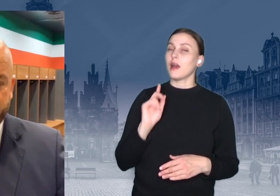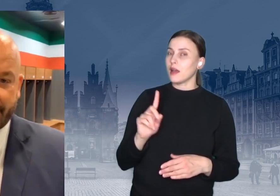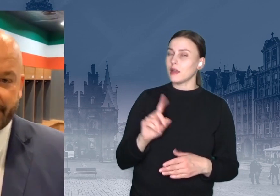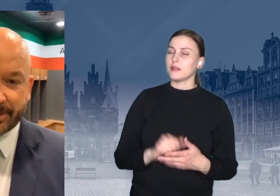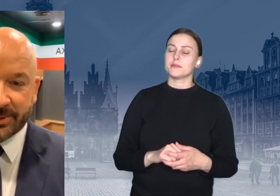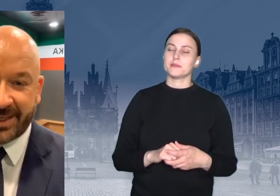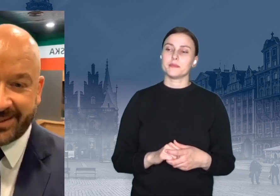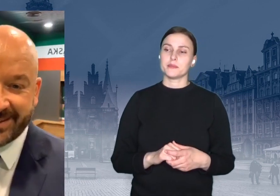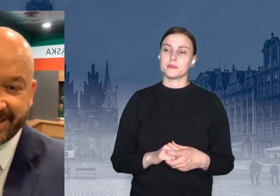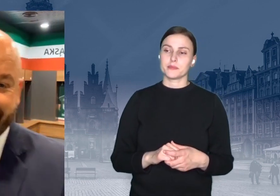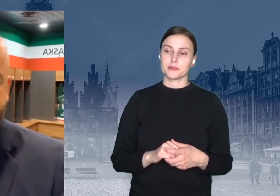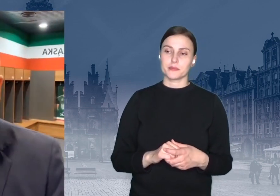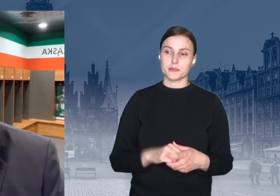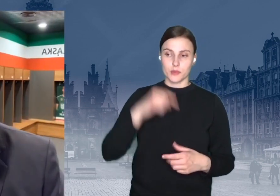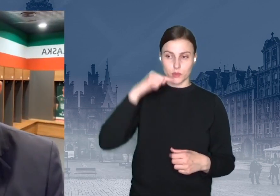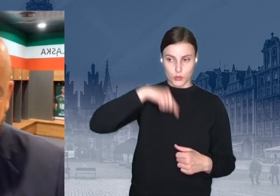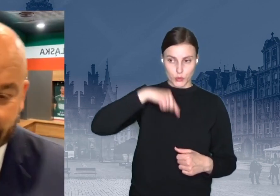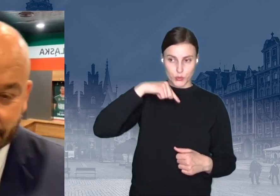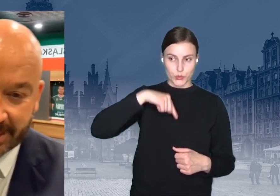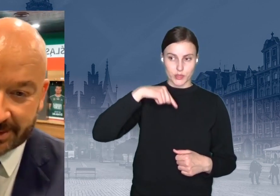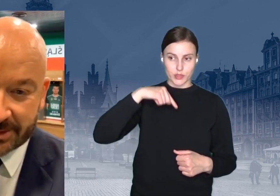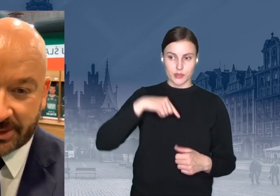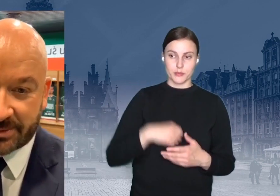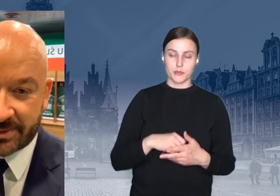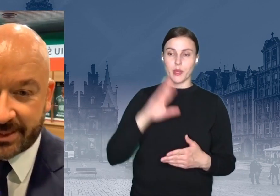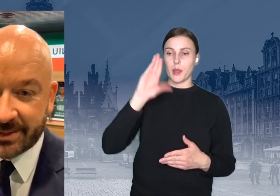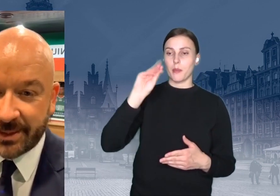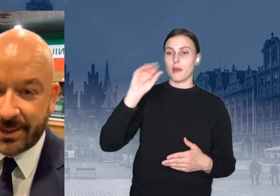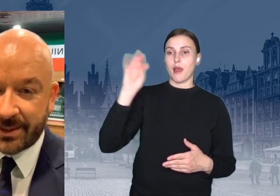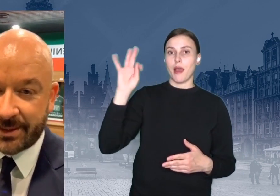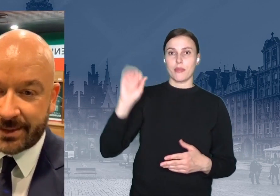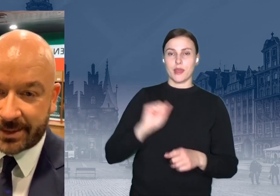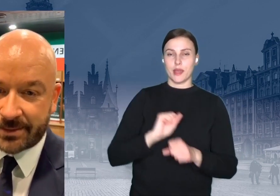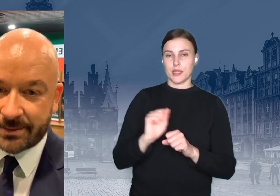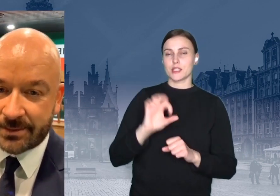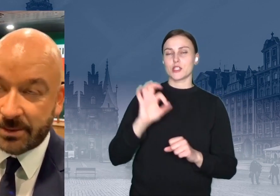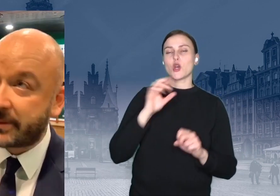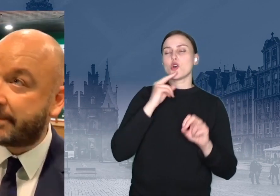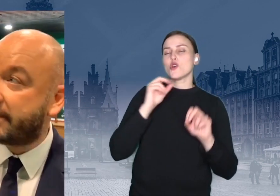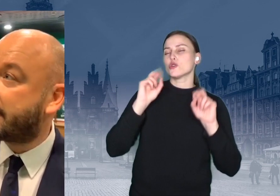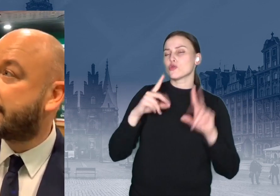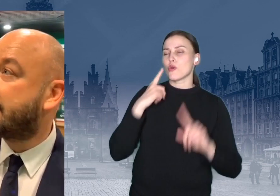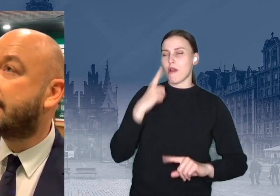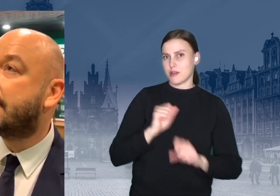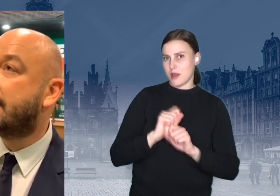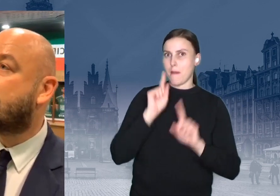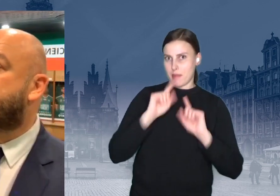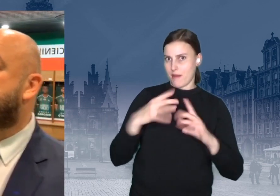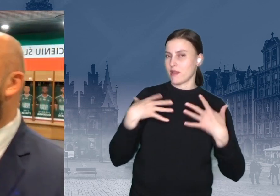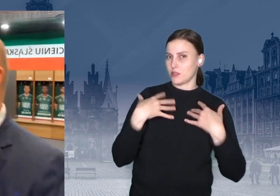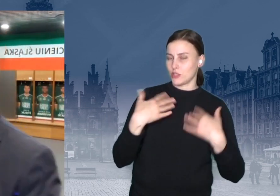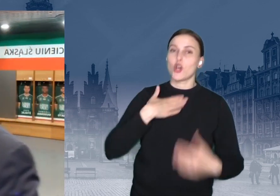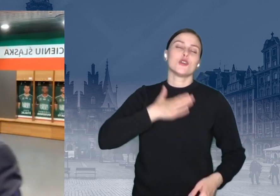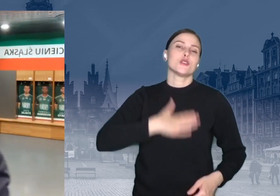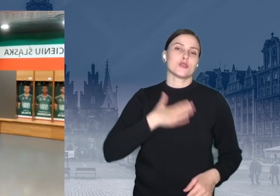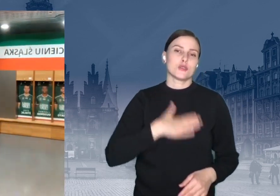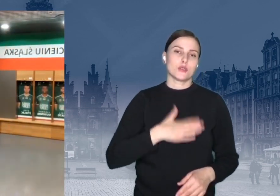tutaj, pani Beata mówi, że suchar życiowy, tak? Tak, sobota będziemy odpoczywać, no